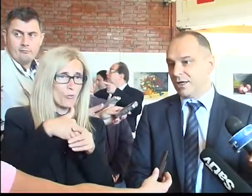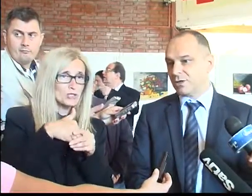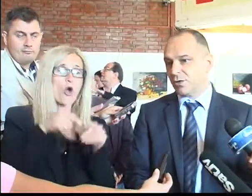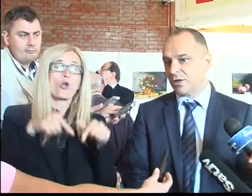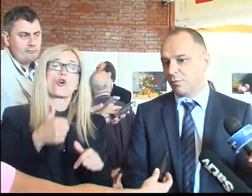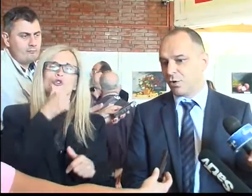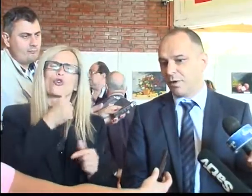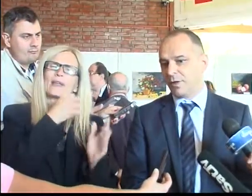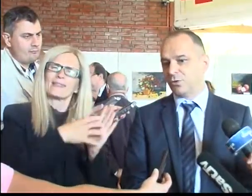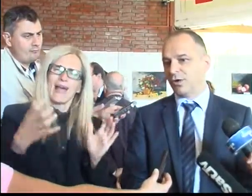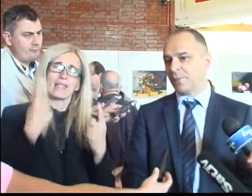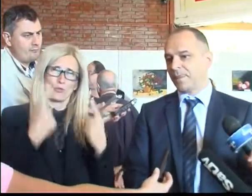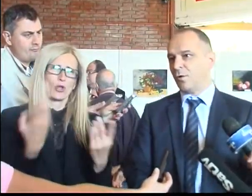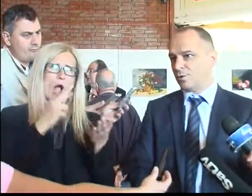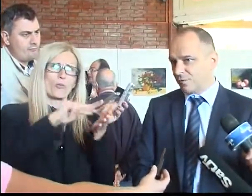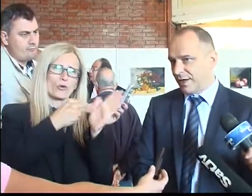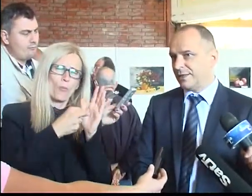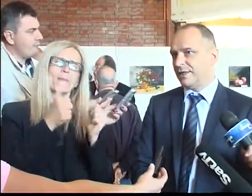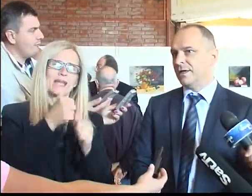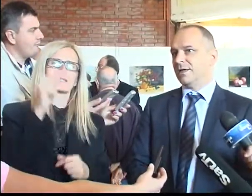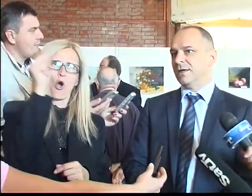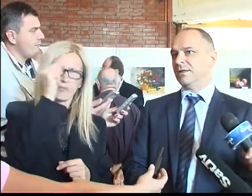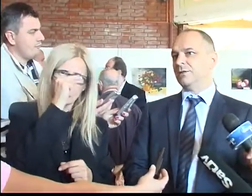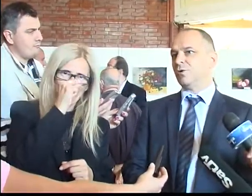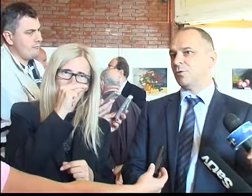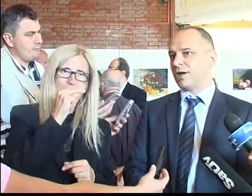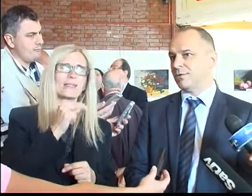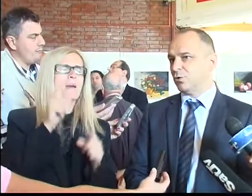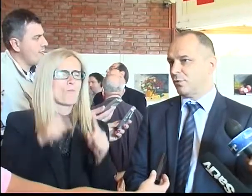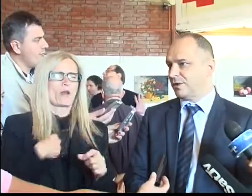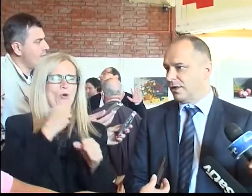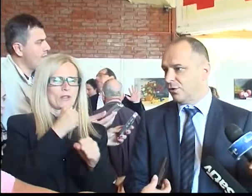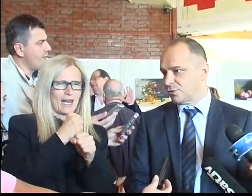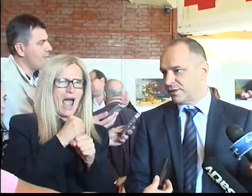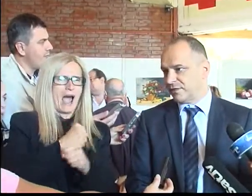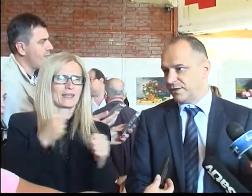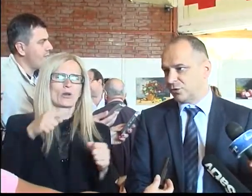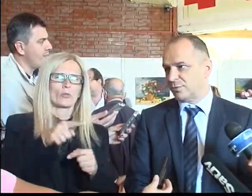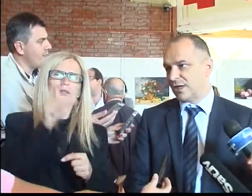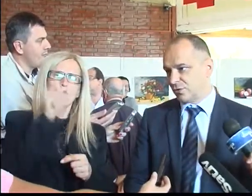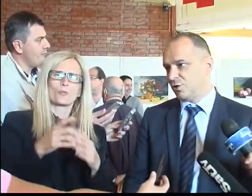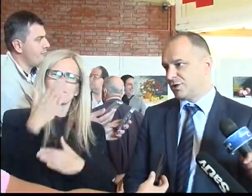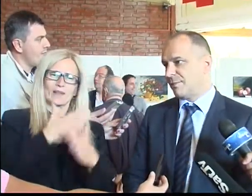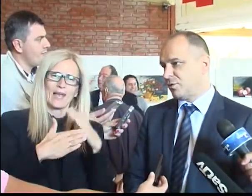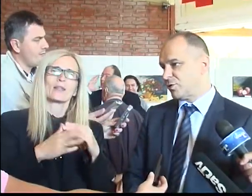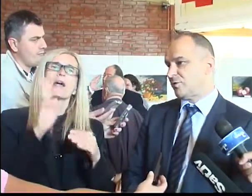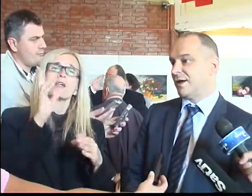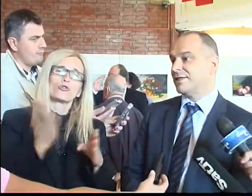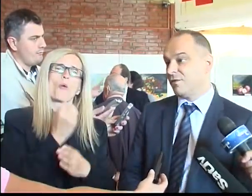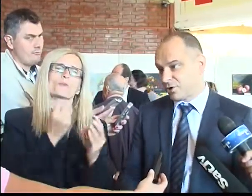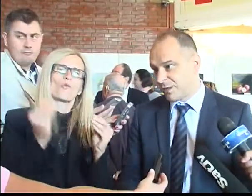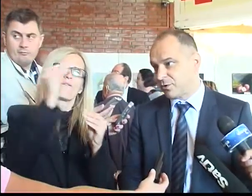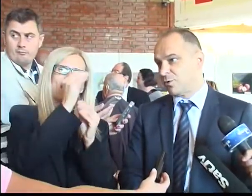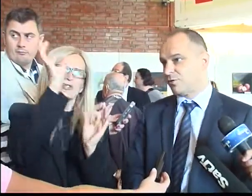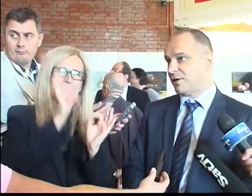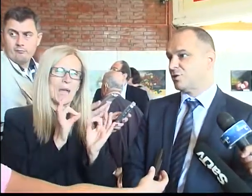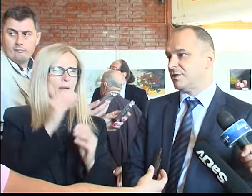Ono što i dalje stoji kao problema to je obrazovanje, jer moramo da radimo o tome da osobe sa invaliditetom steknu više stepeno obrazovanje,